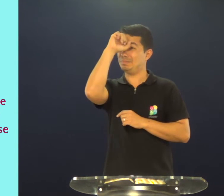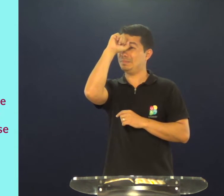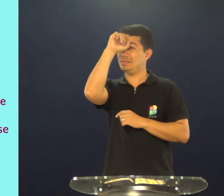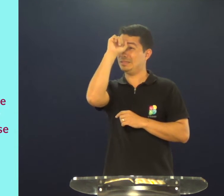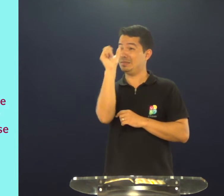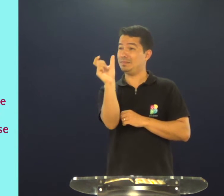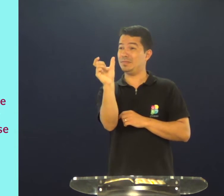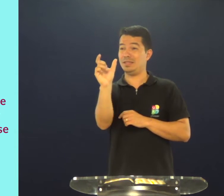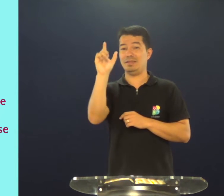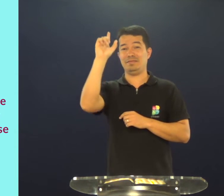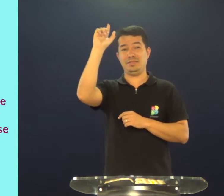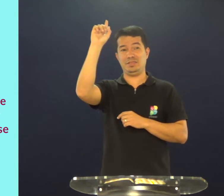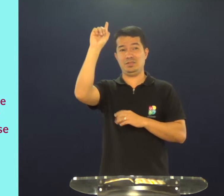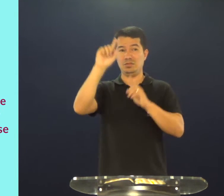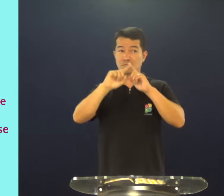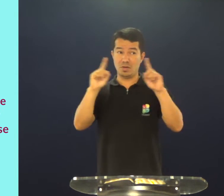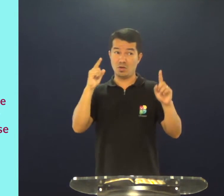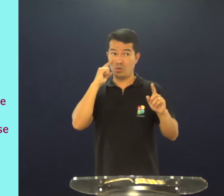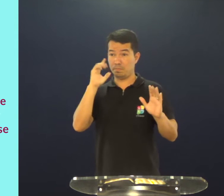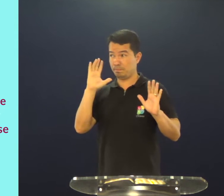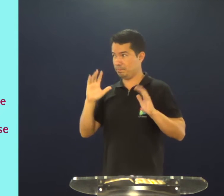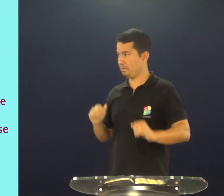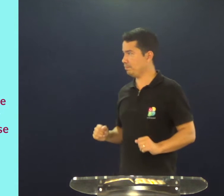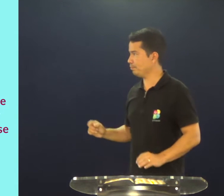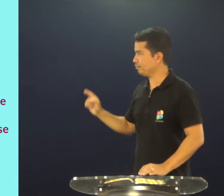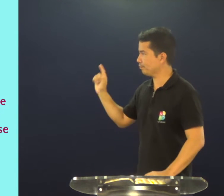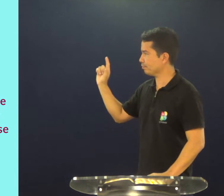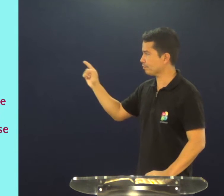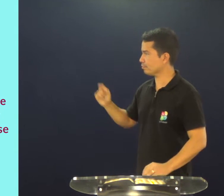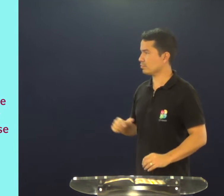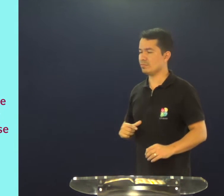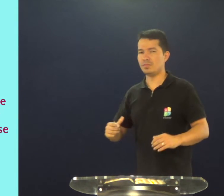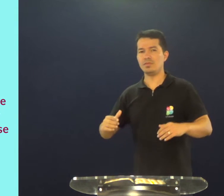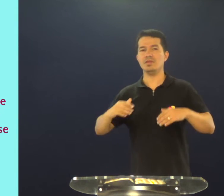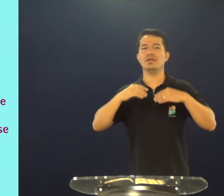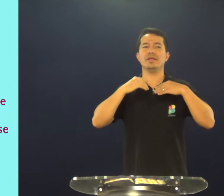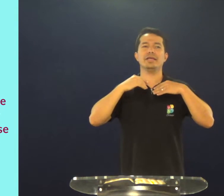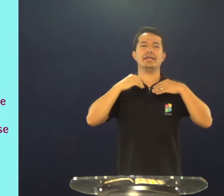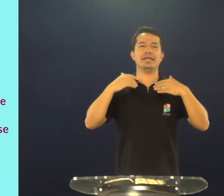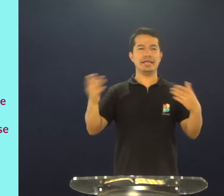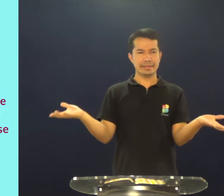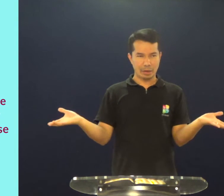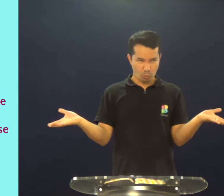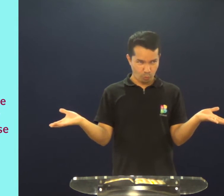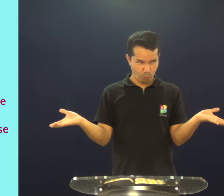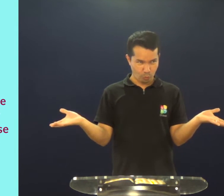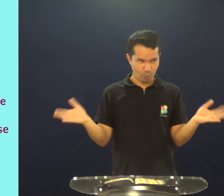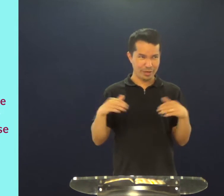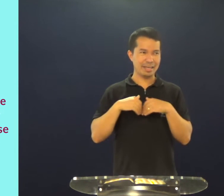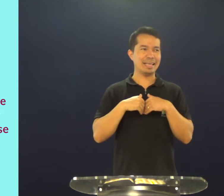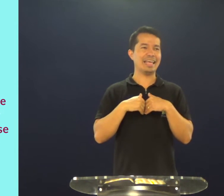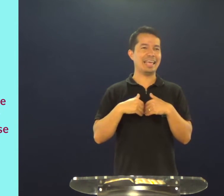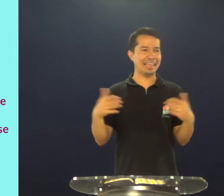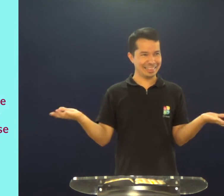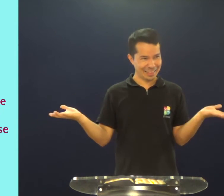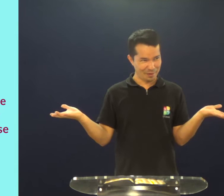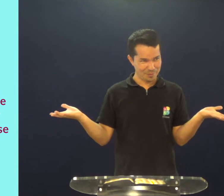É importante que você aprenda de algumas palavras, diz lá, então, então,